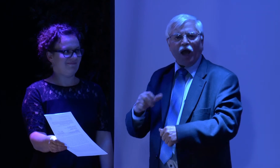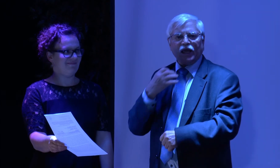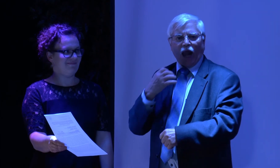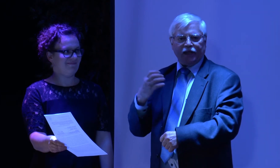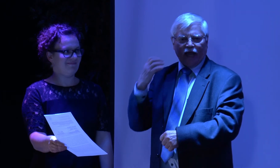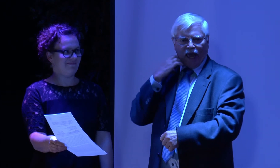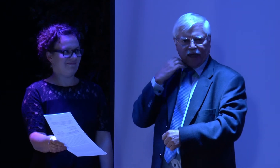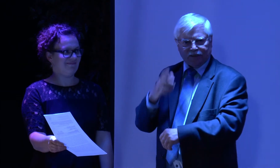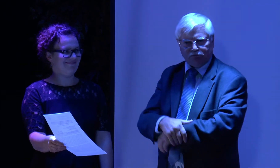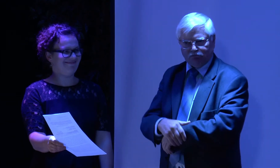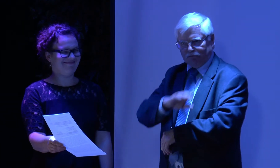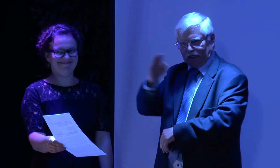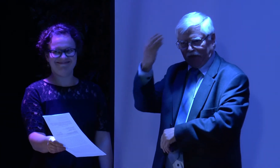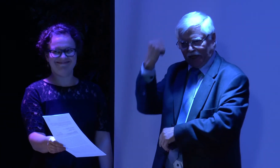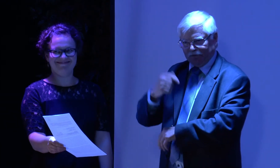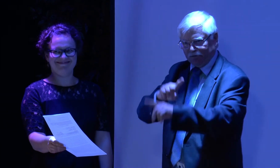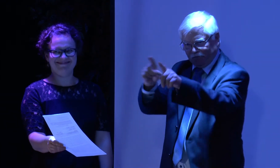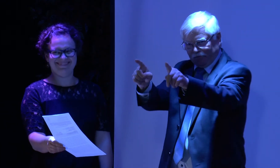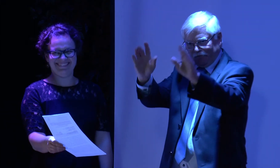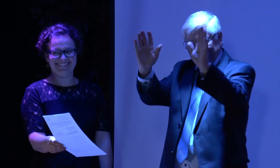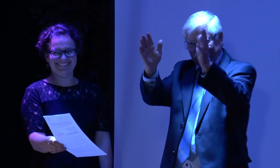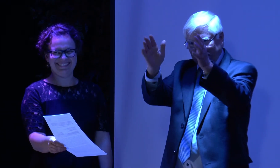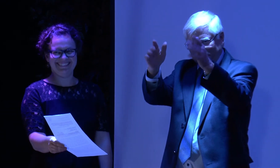das war die Bauerfrau Gerlinde Gärten, das vergesse ich nie.